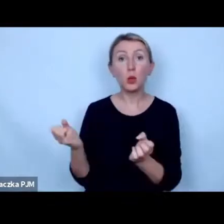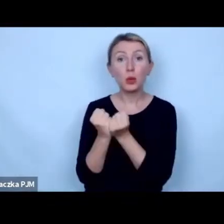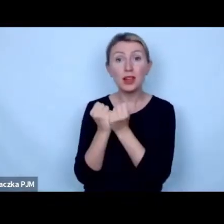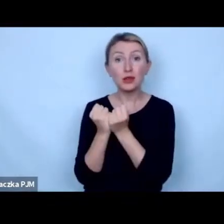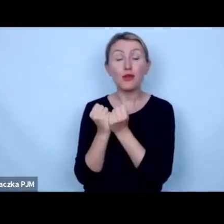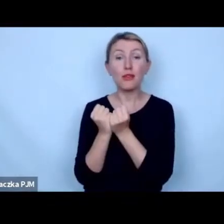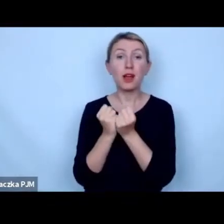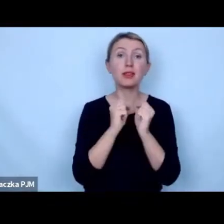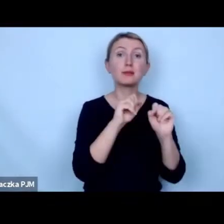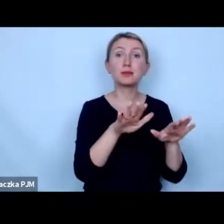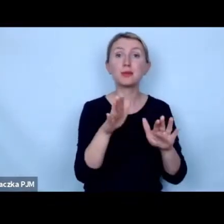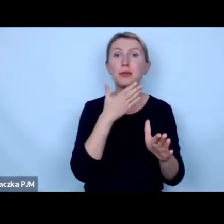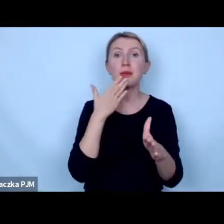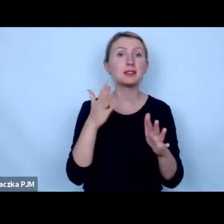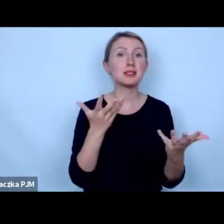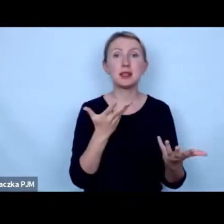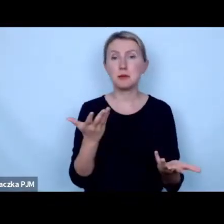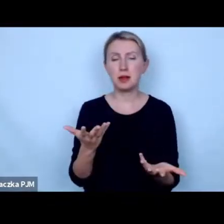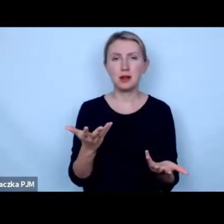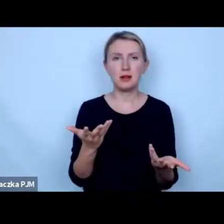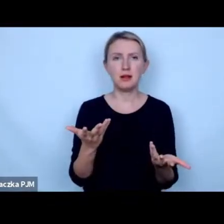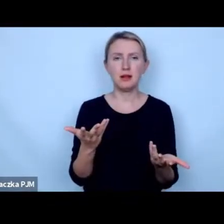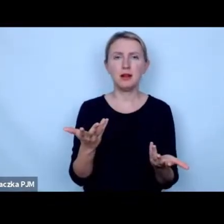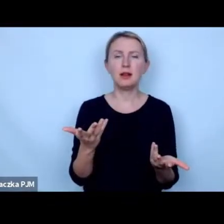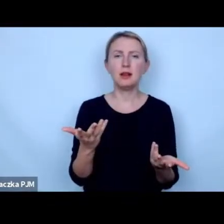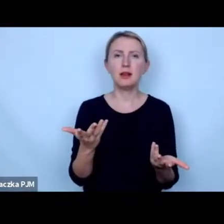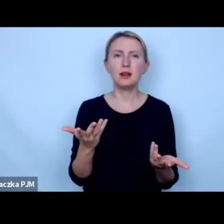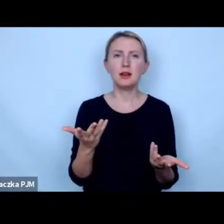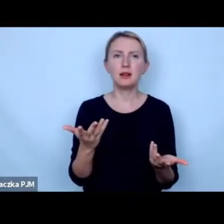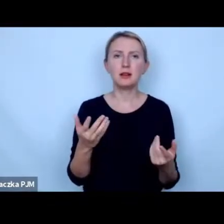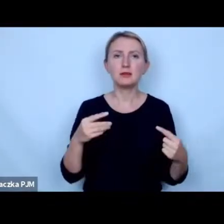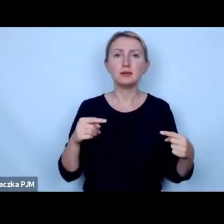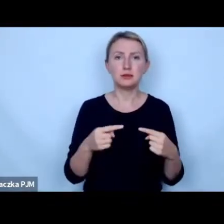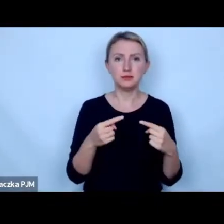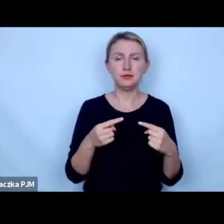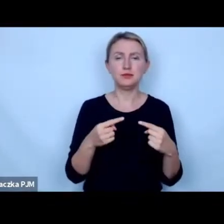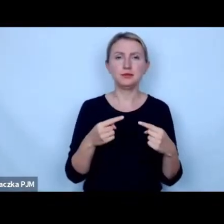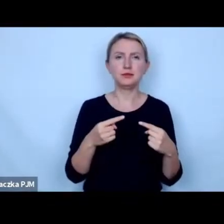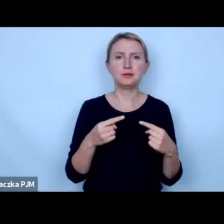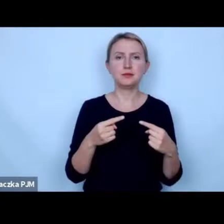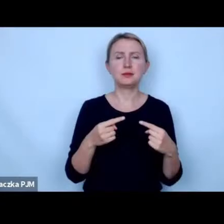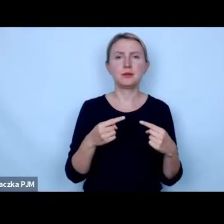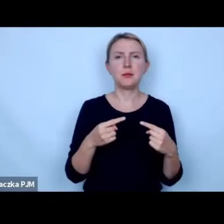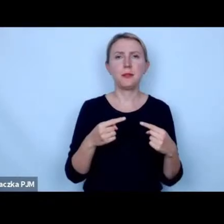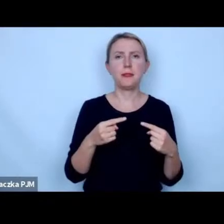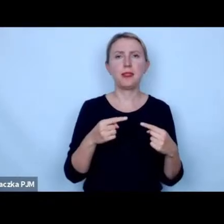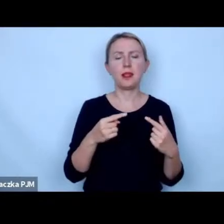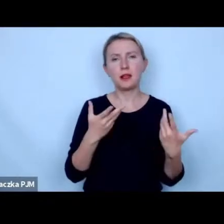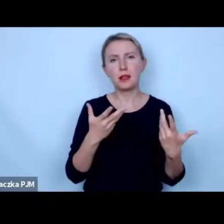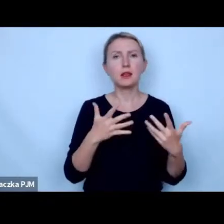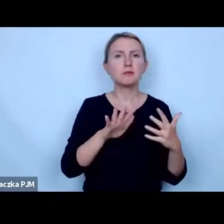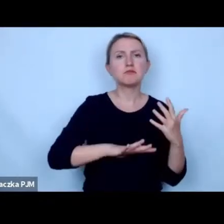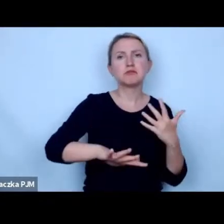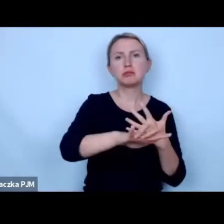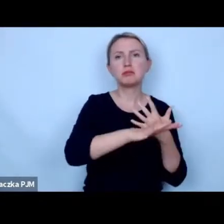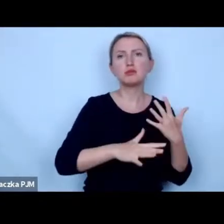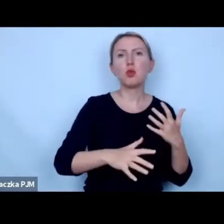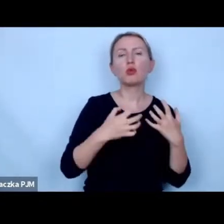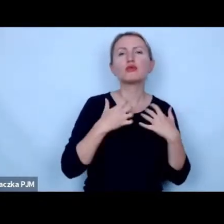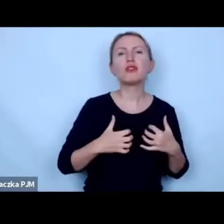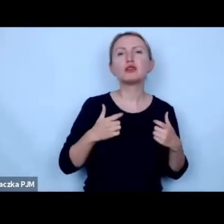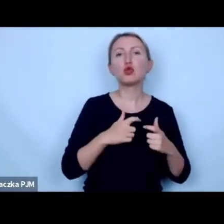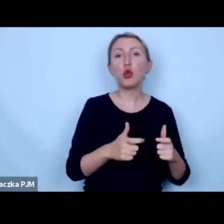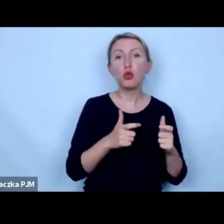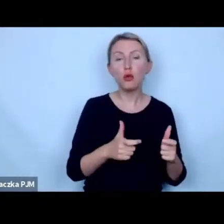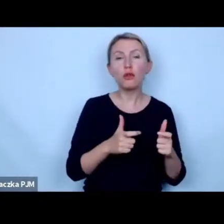oprawców i tutaj nie chodzi wyłącznie o brak adekwatnie przystosowanej jakiejś infrastruktury dla zwierząt hodowlanych ale